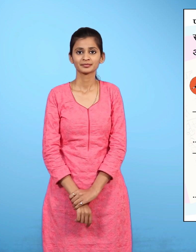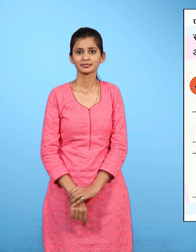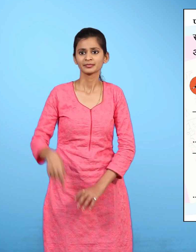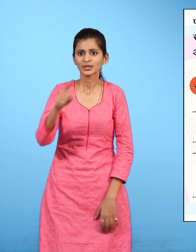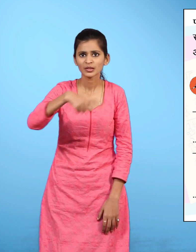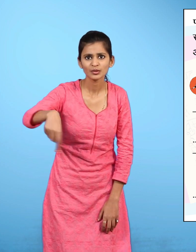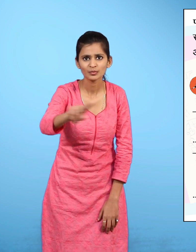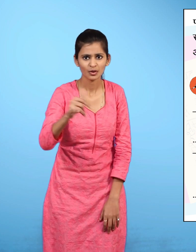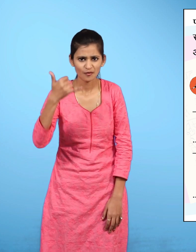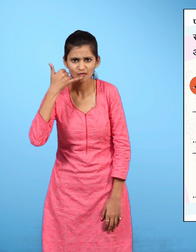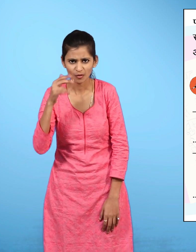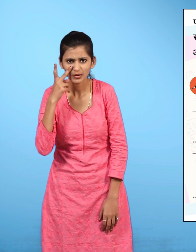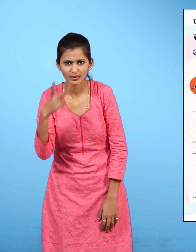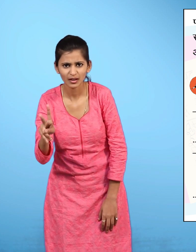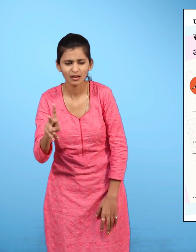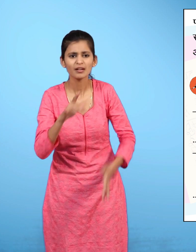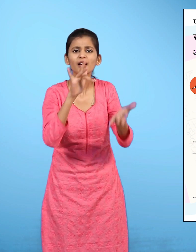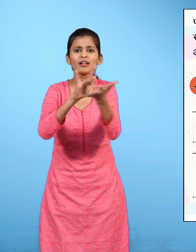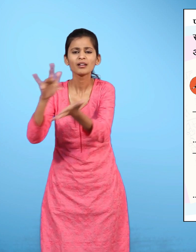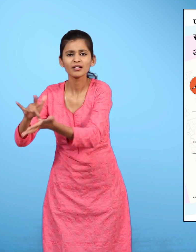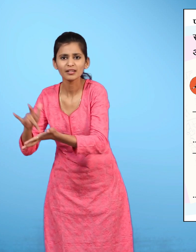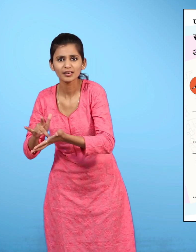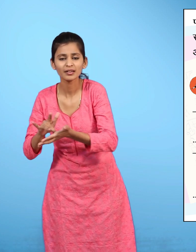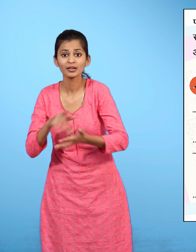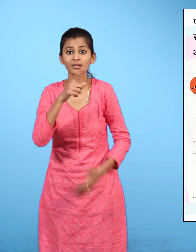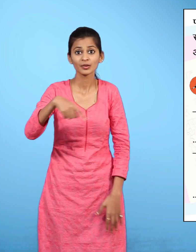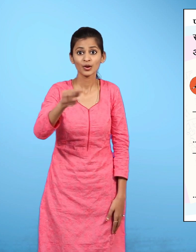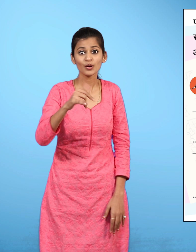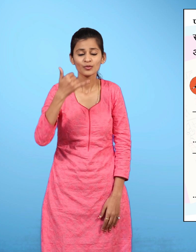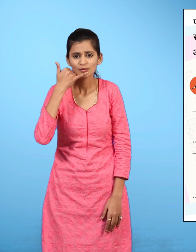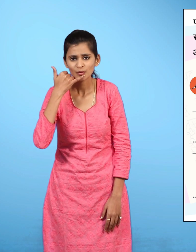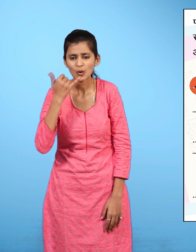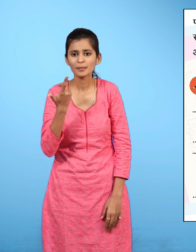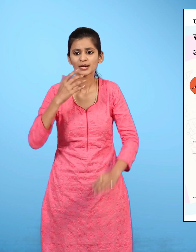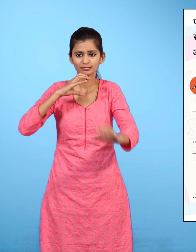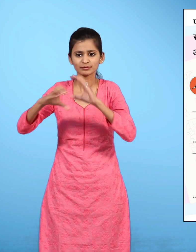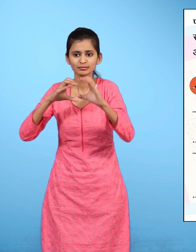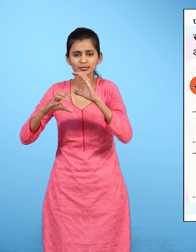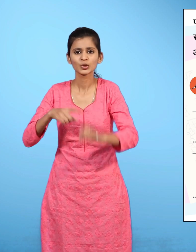तुमने फोन कहां कहां देखा है? तुम फोन पर किस किस से बात करते हो?